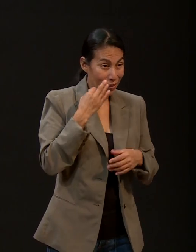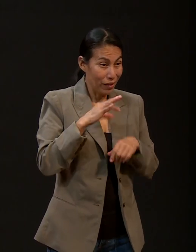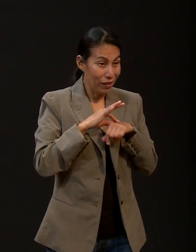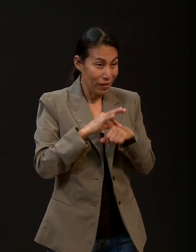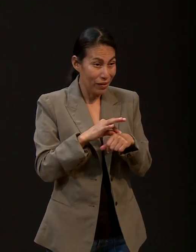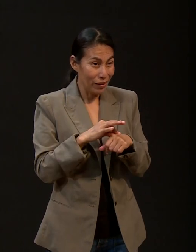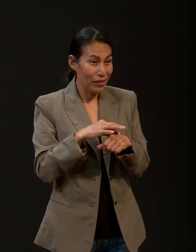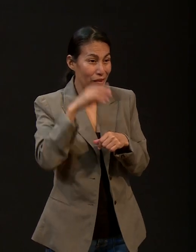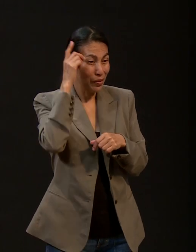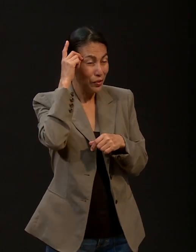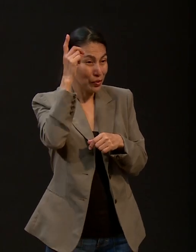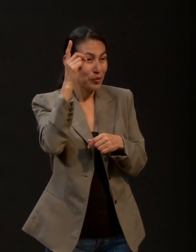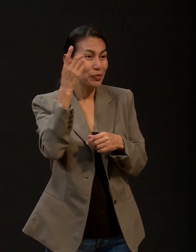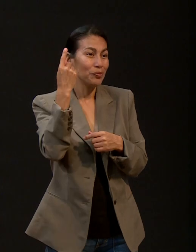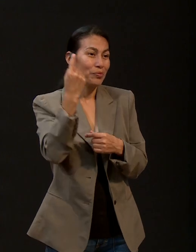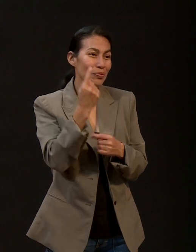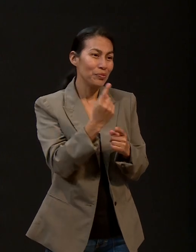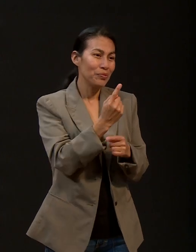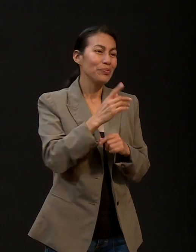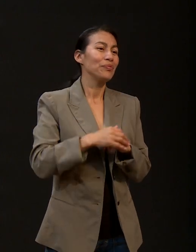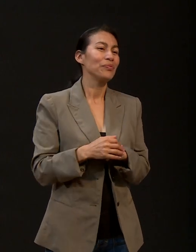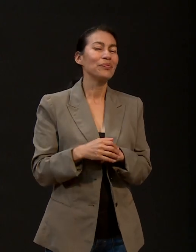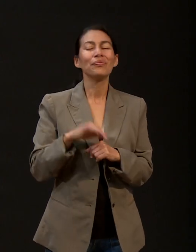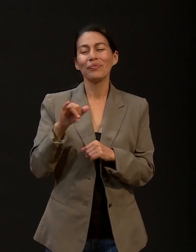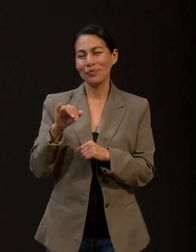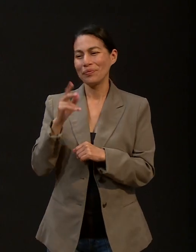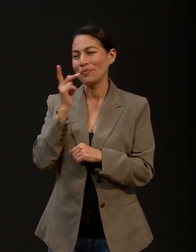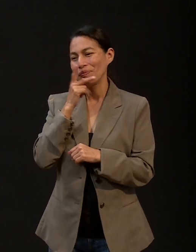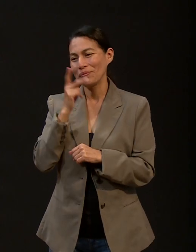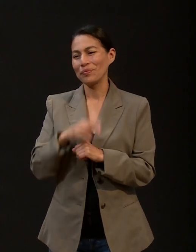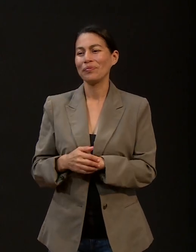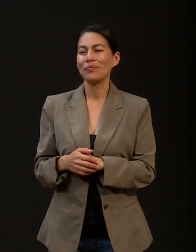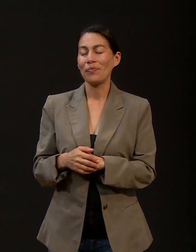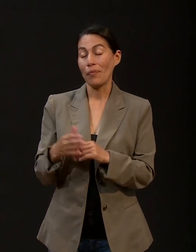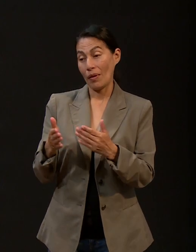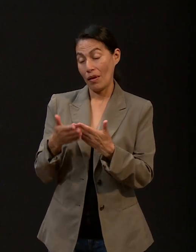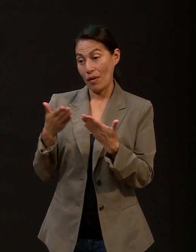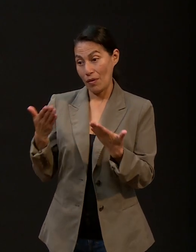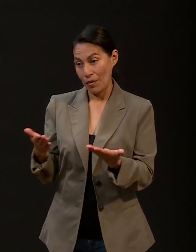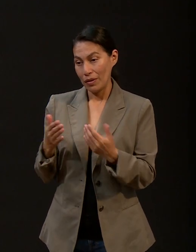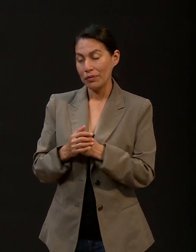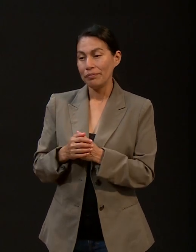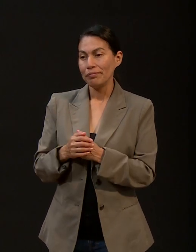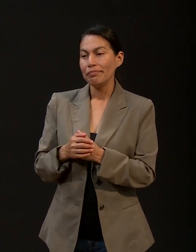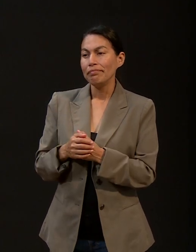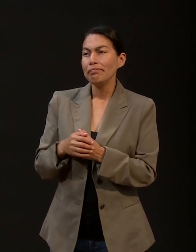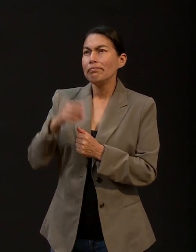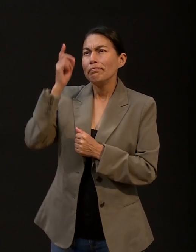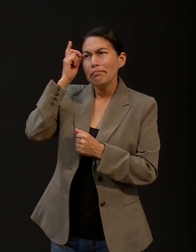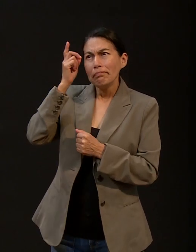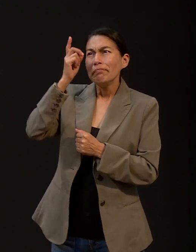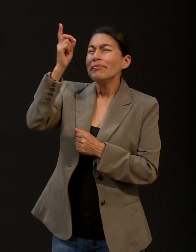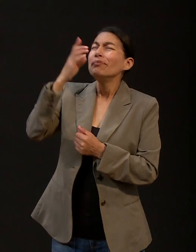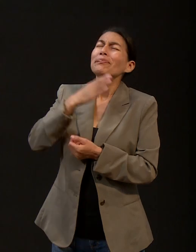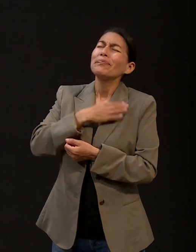donde Dios haya manifestado su presencia? Sí, Pastor. Ahora que retomando, Dios es bueno, Dios es